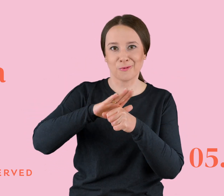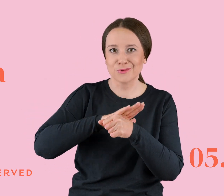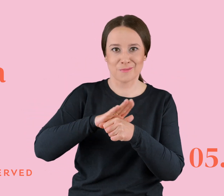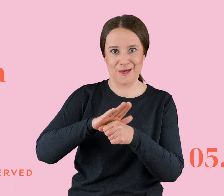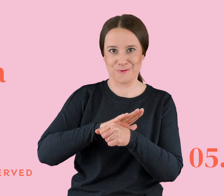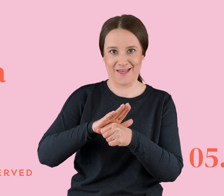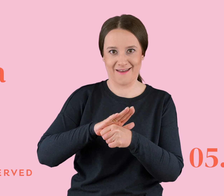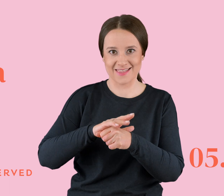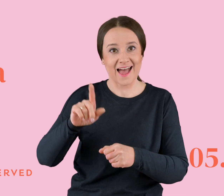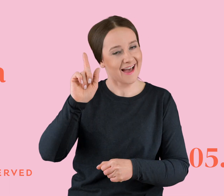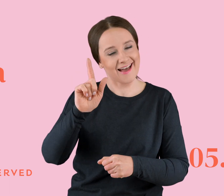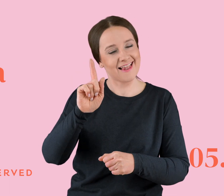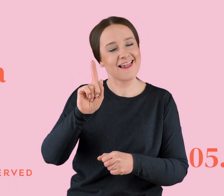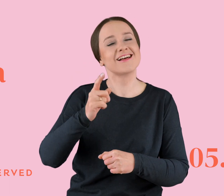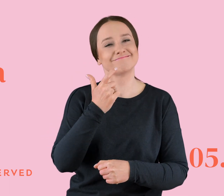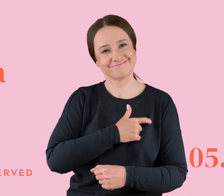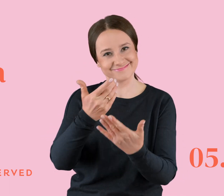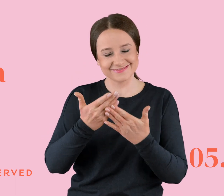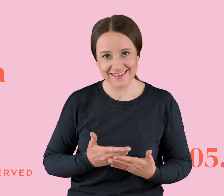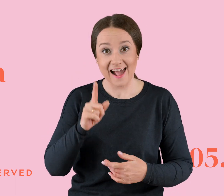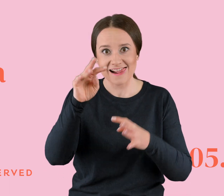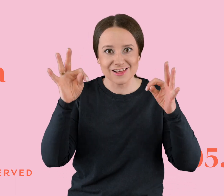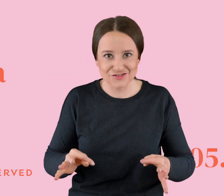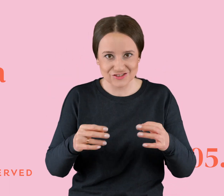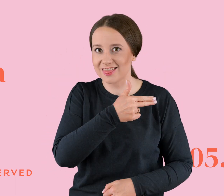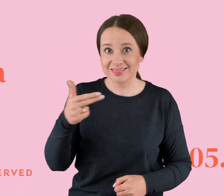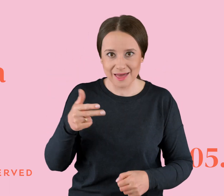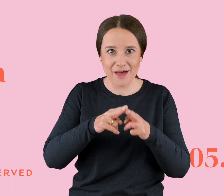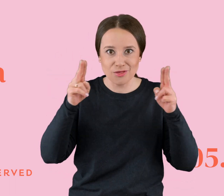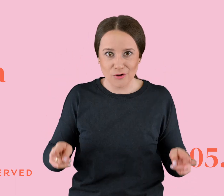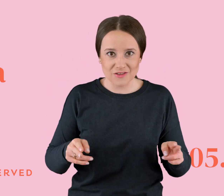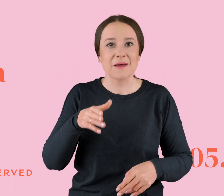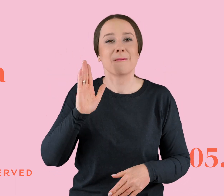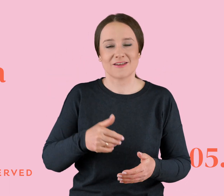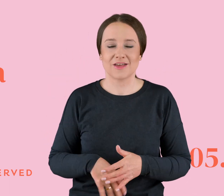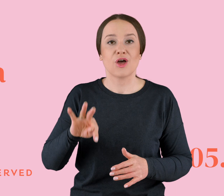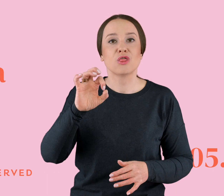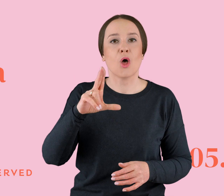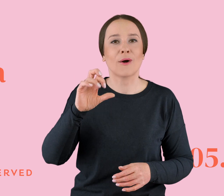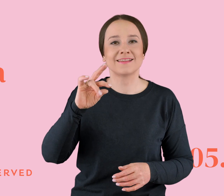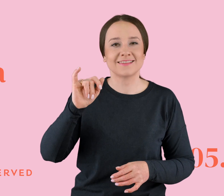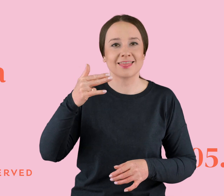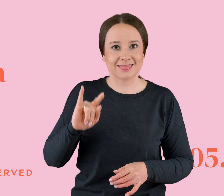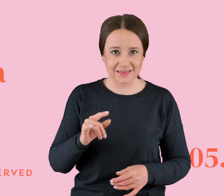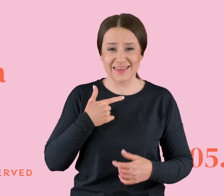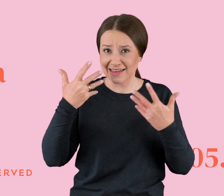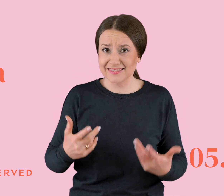do czego Was serdecznie zachęcam. Ale dziś tematem tego odcinka będą toksyny. I ja chciałabym powiedzieć, że to będą